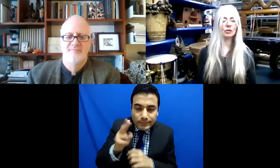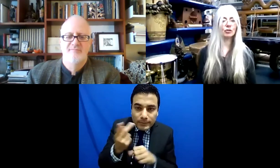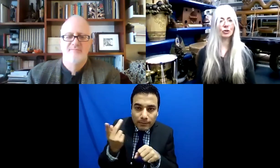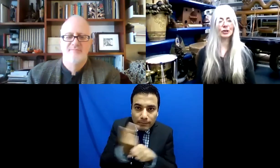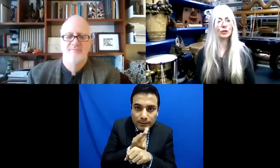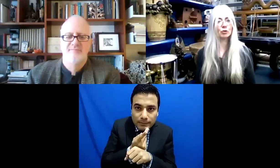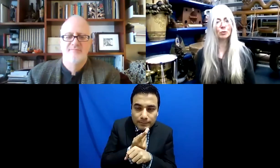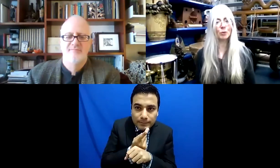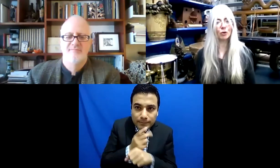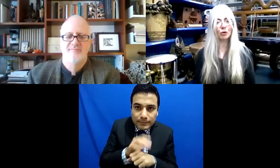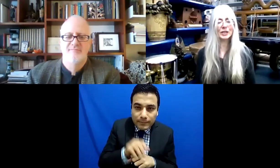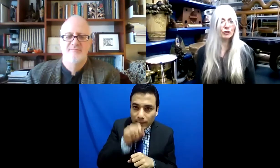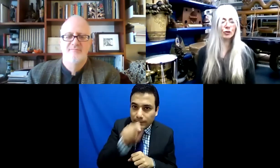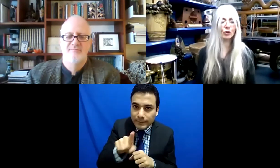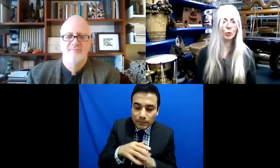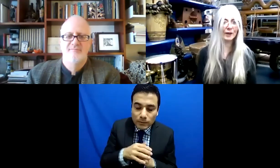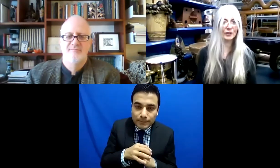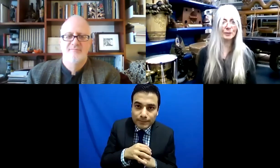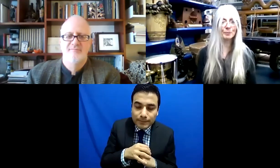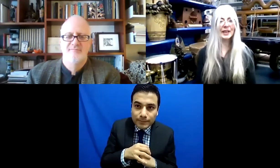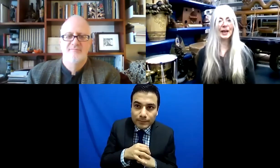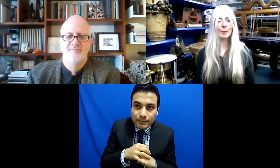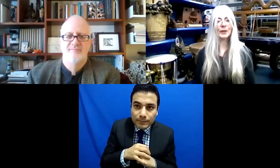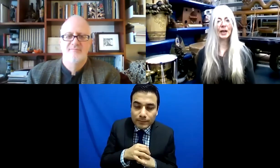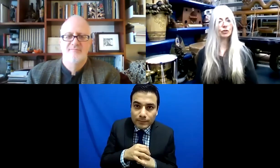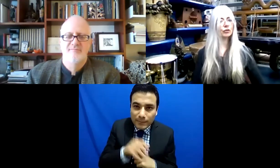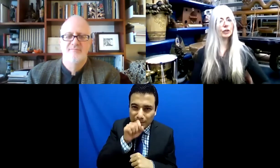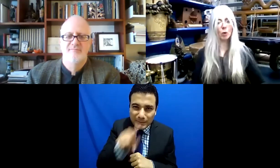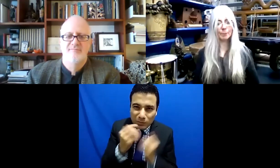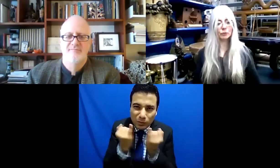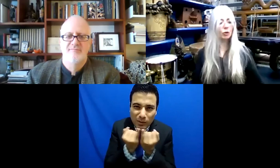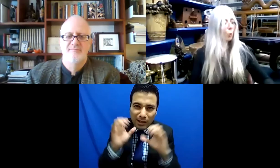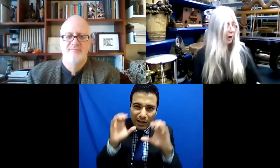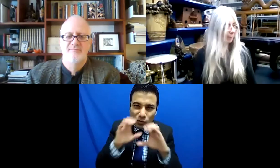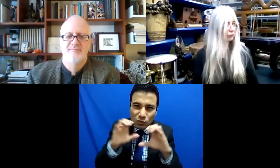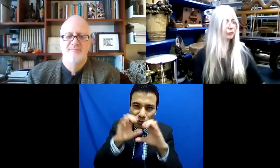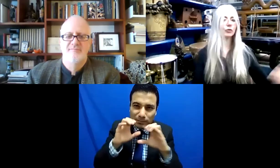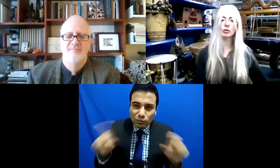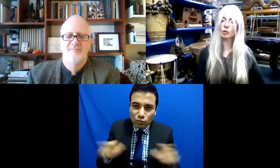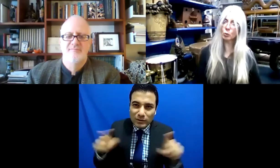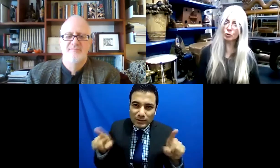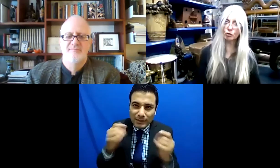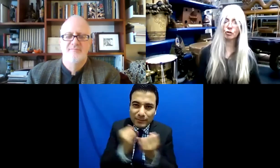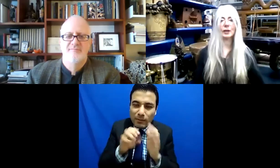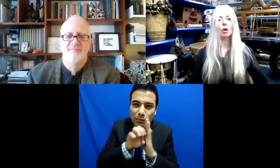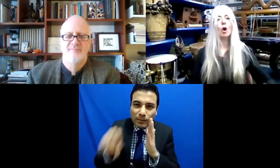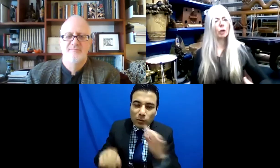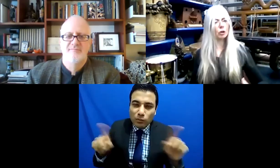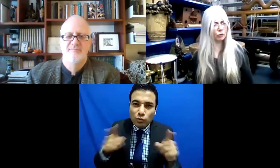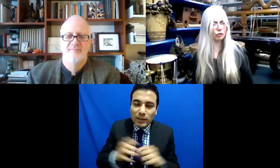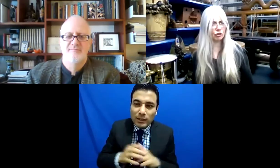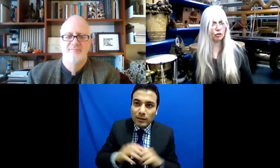suena una canción en tu sala. Piensa qué pasa